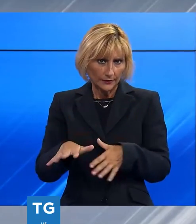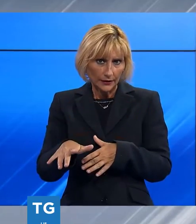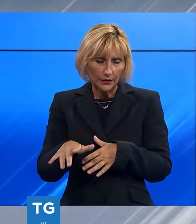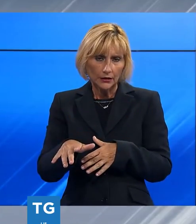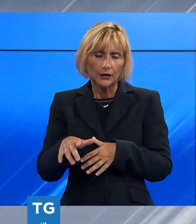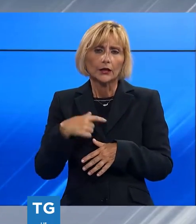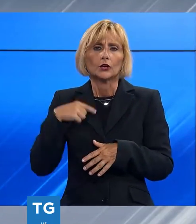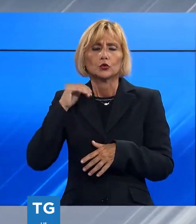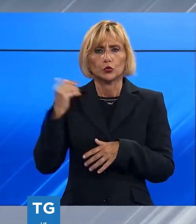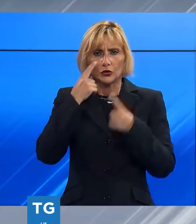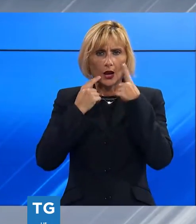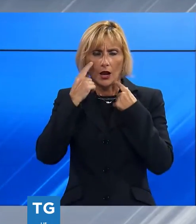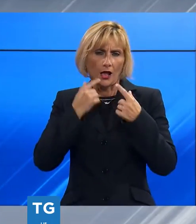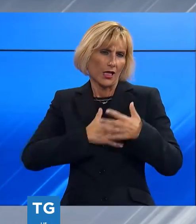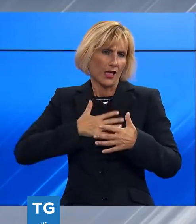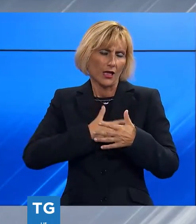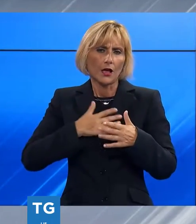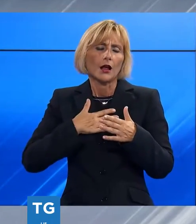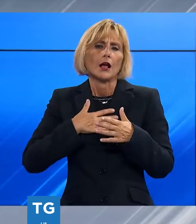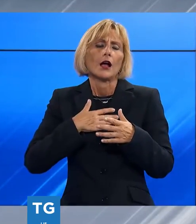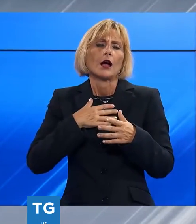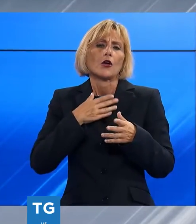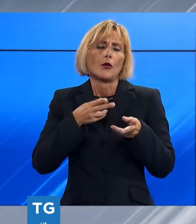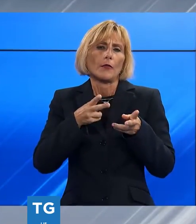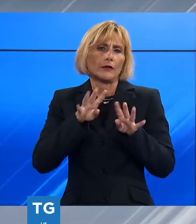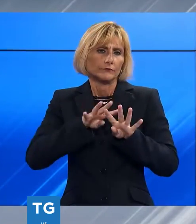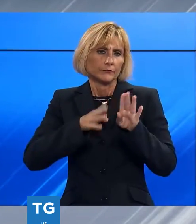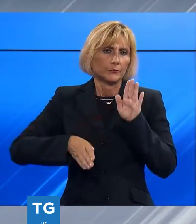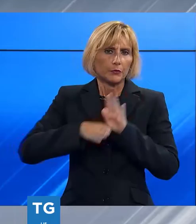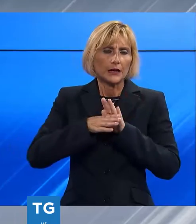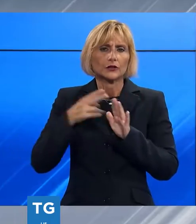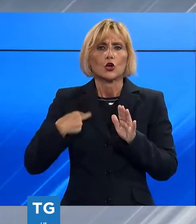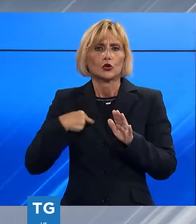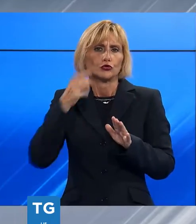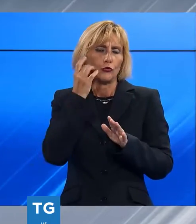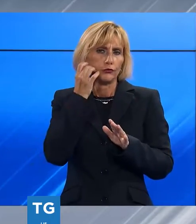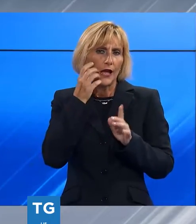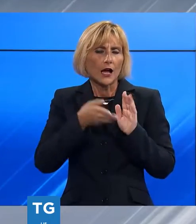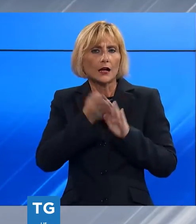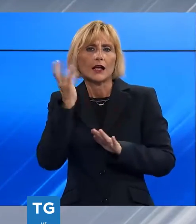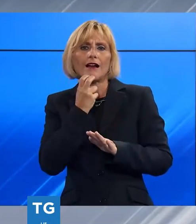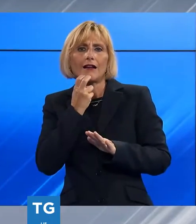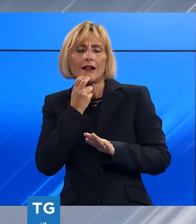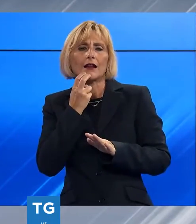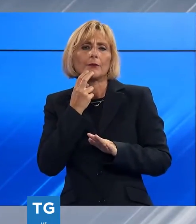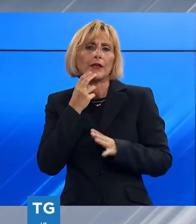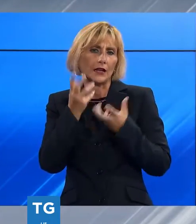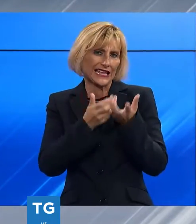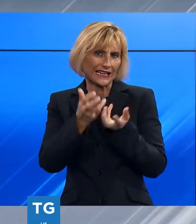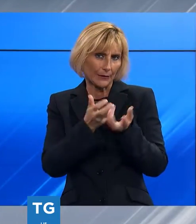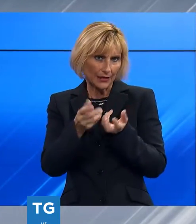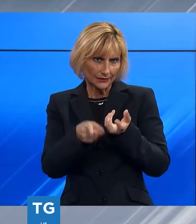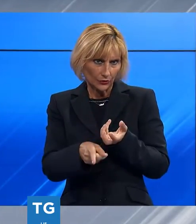salma è partita dalla sede della Croce Bianca di Querceta alla volta di Carrara per la cremazione e a scortare il carro funebre era